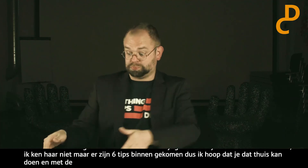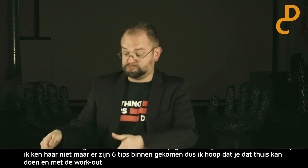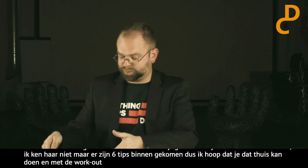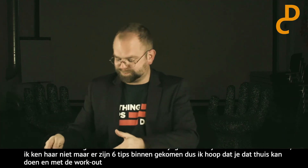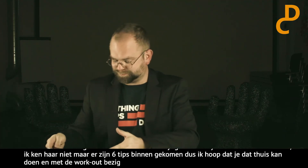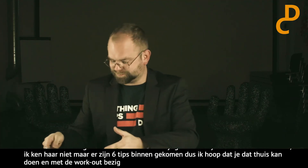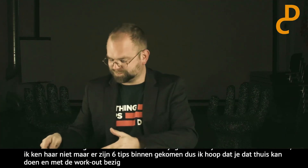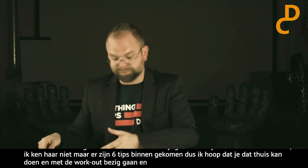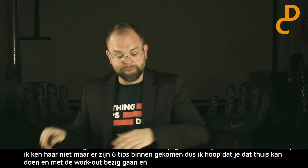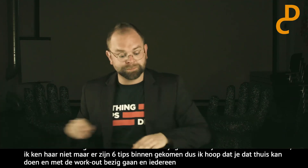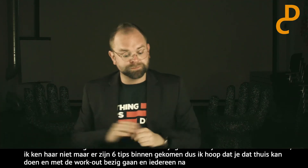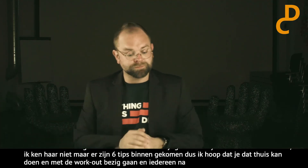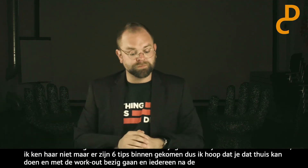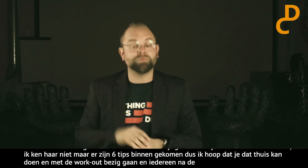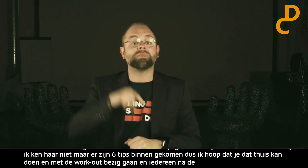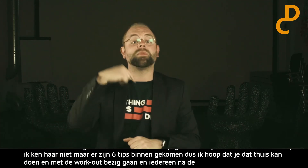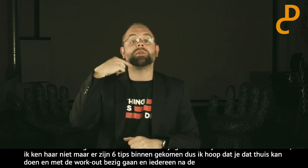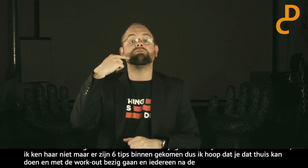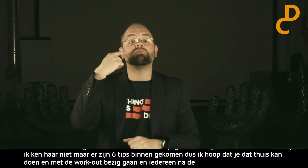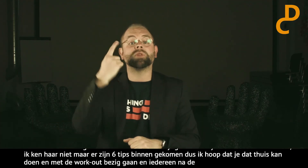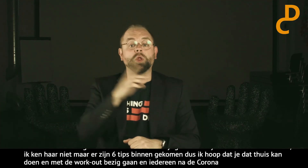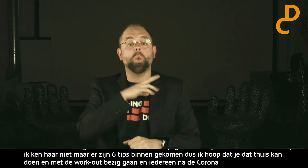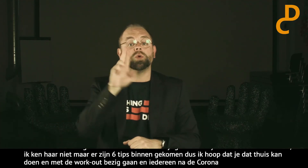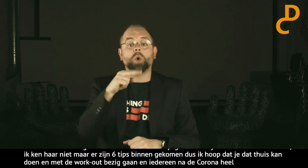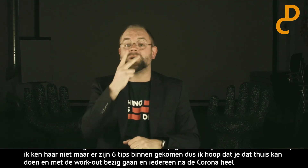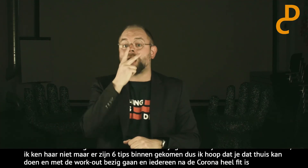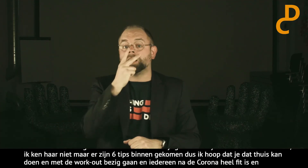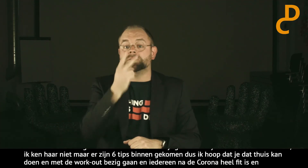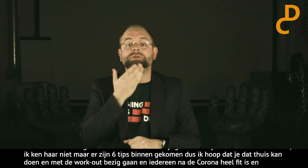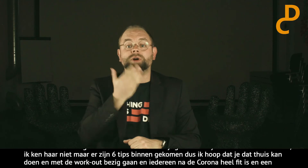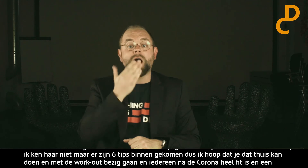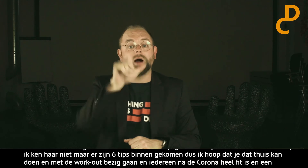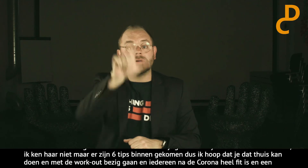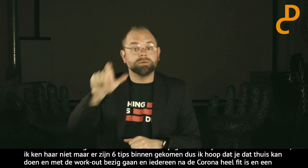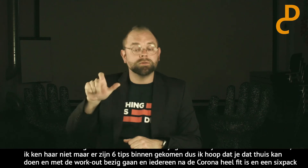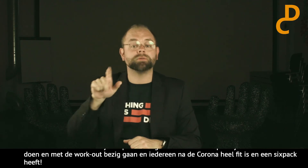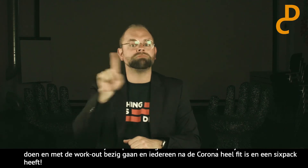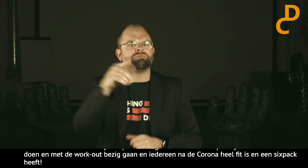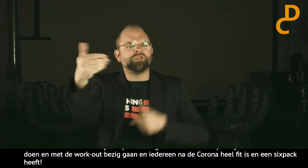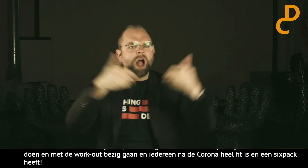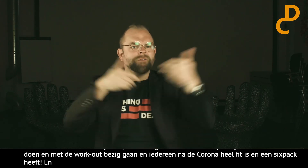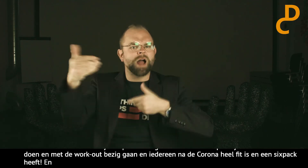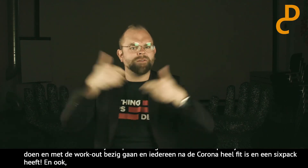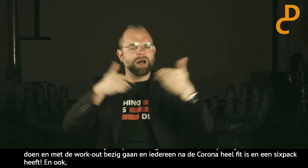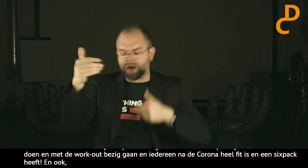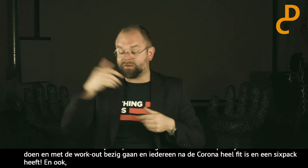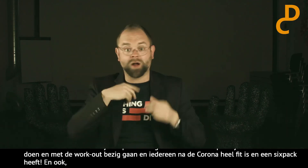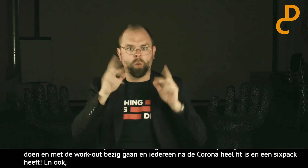fit is en sixpack heeft. En ook nog gaan we kijken naar de vragen die binnen zijn